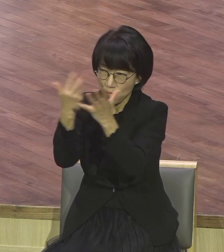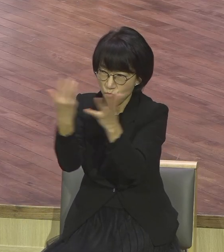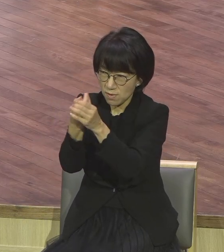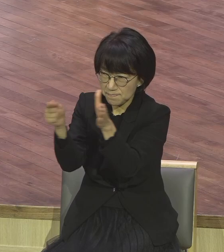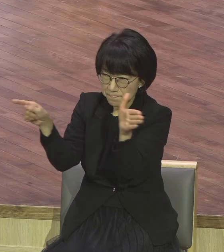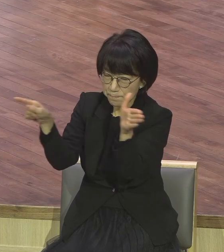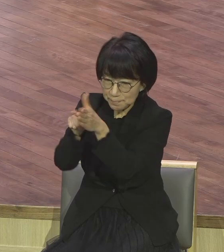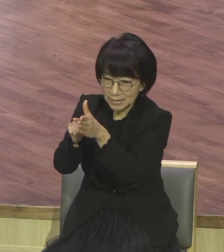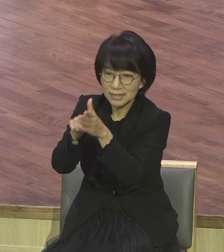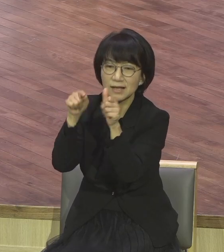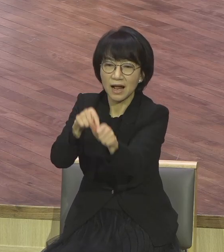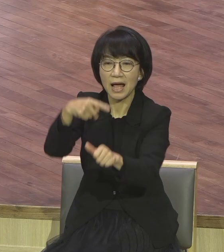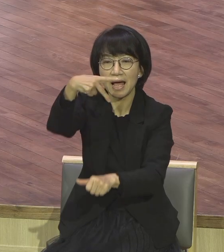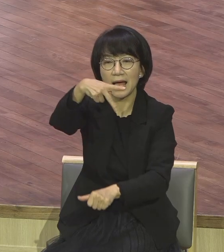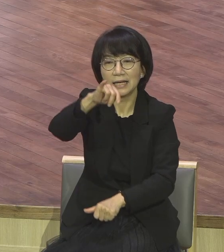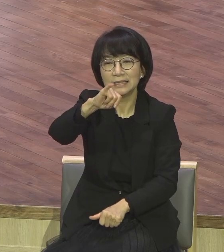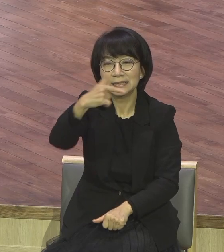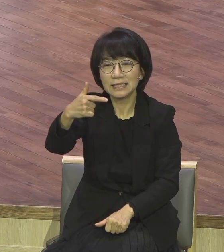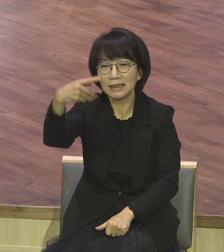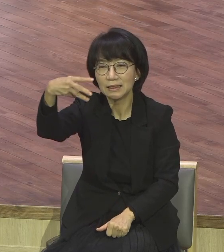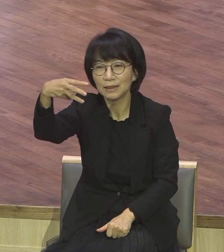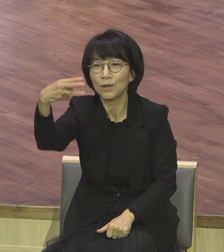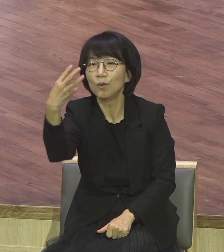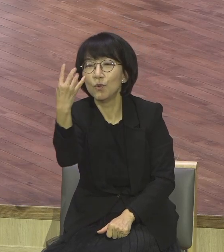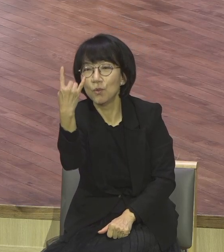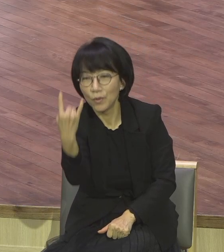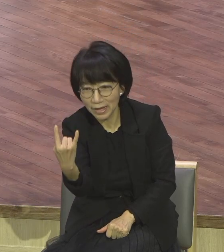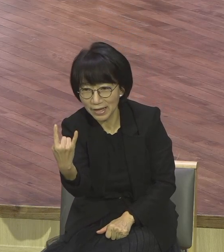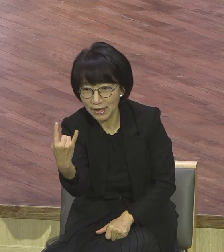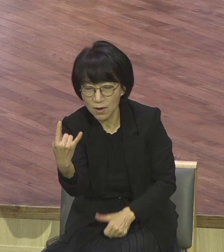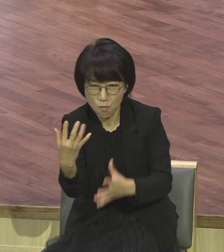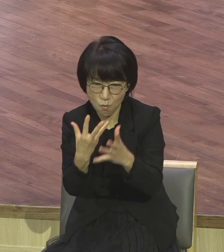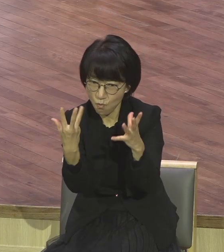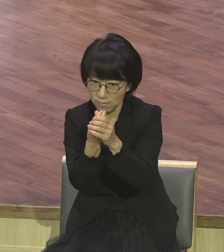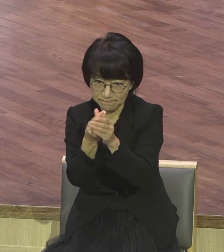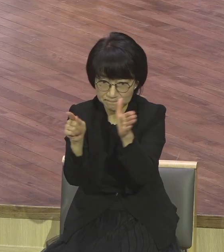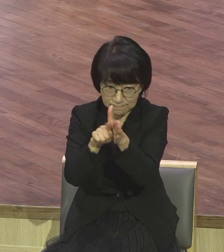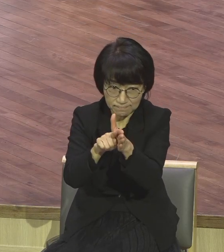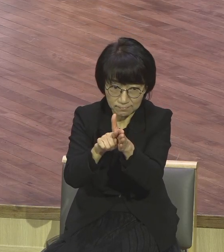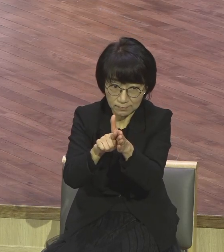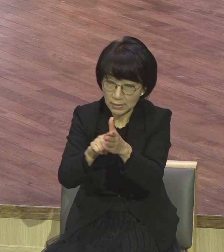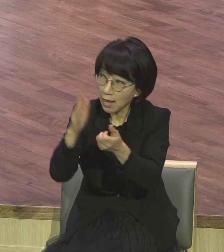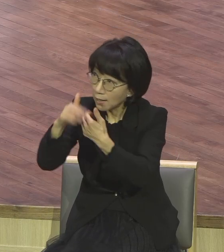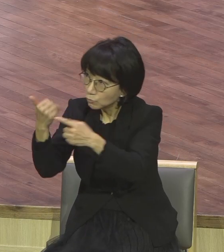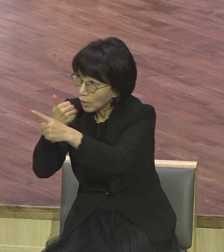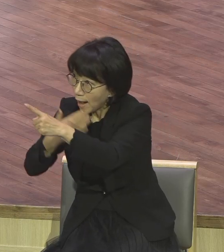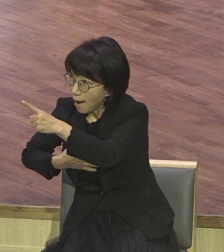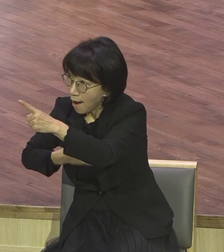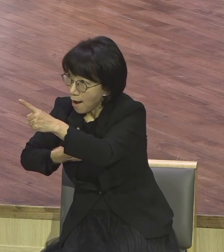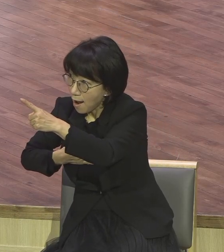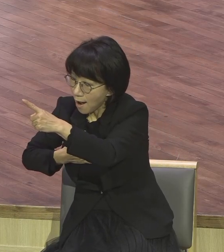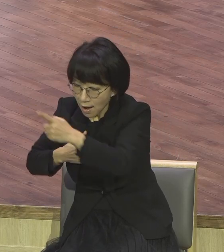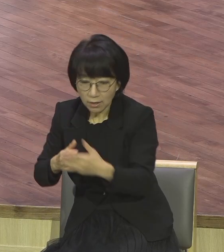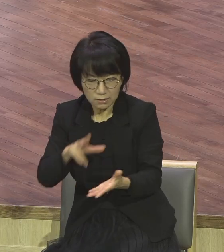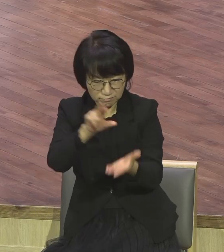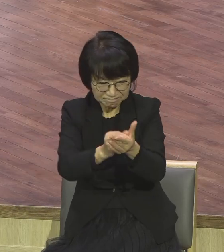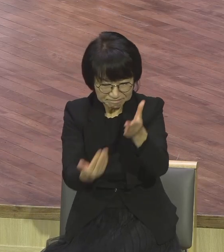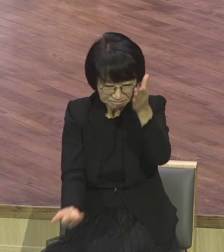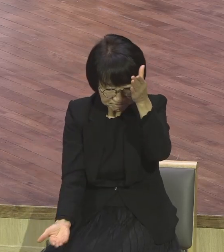하나님을 신뢰하라 하나님의 어떤 분이심을 알면 눈앞에 나는 문제사건 앞에 힘 빠지는